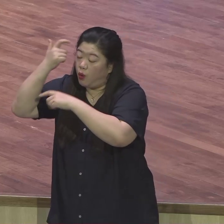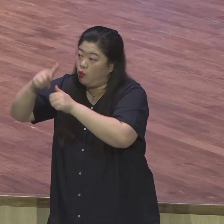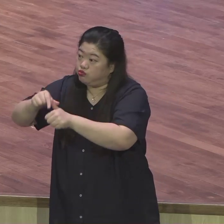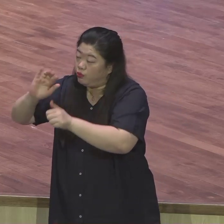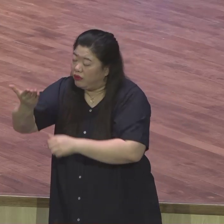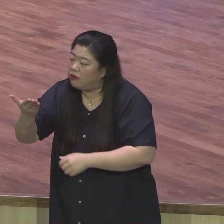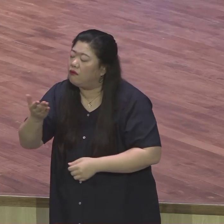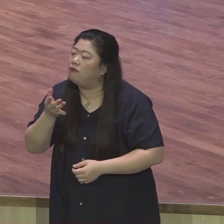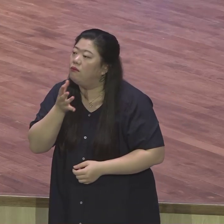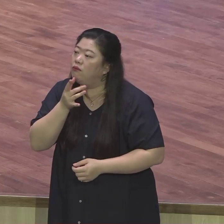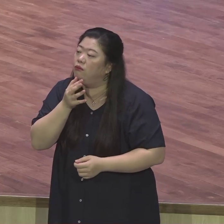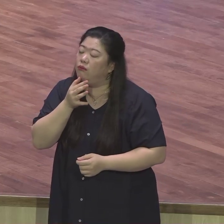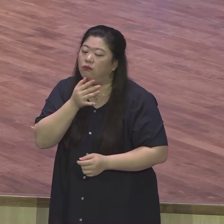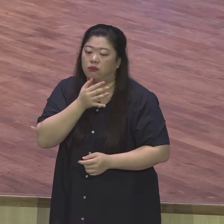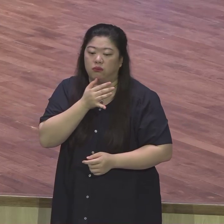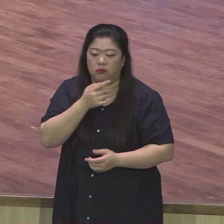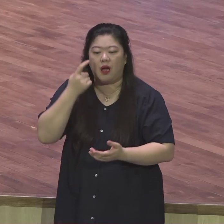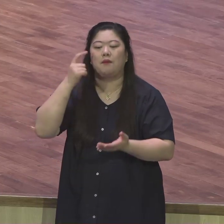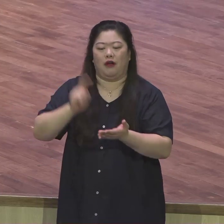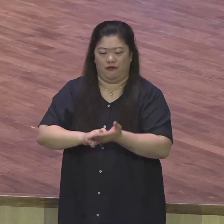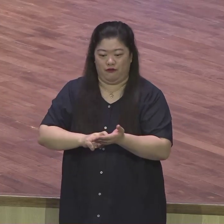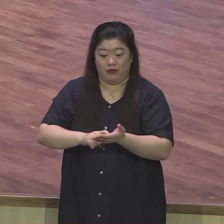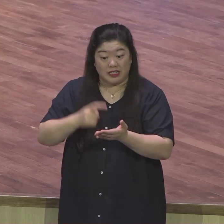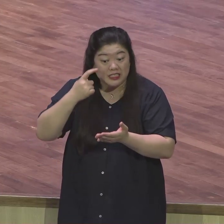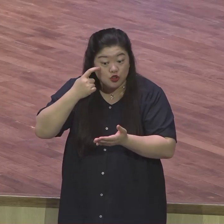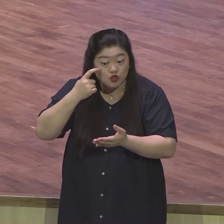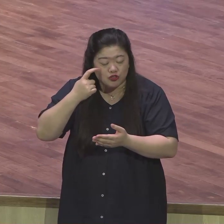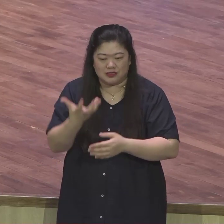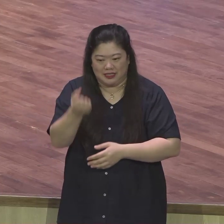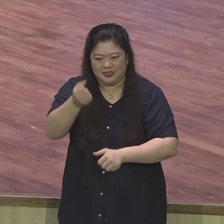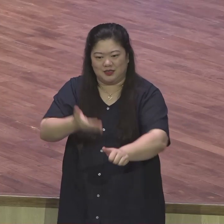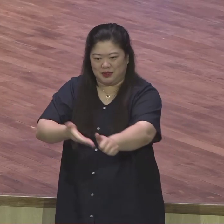것입니다. 그런 분들 다 되시기를 제문을 축복합니다. 결론입니다.